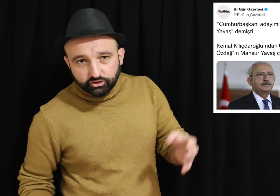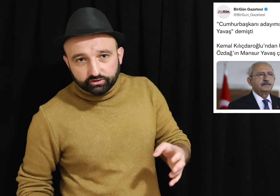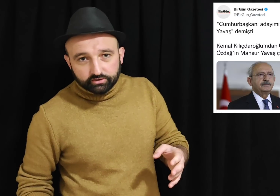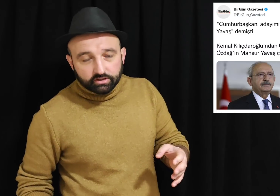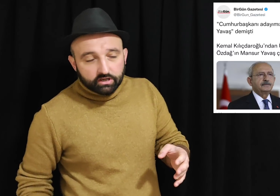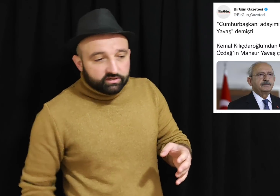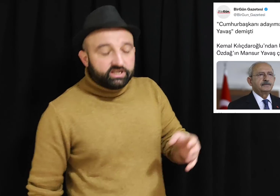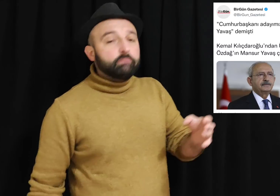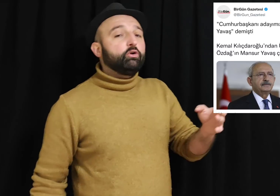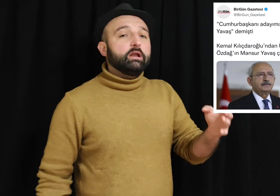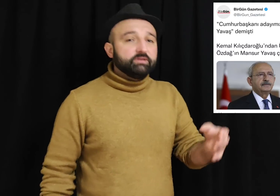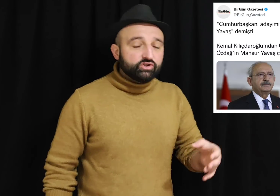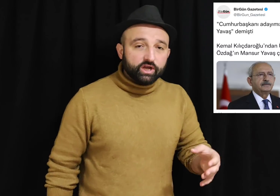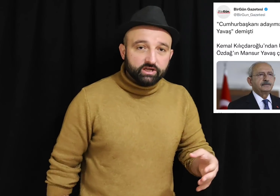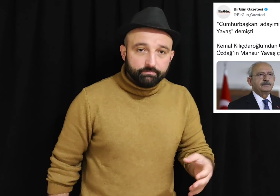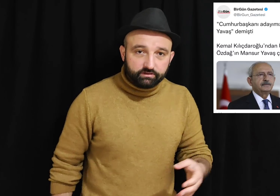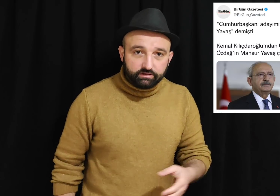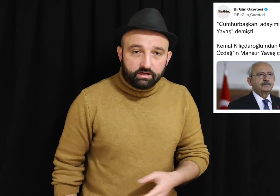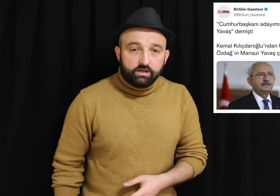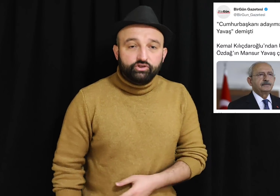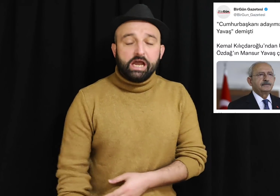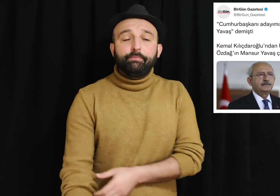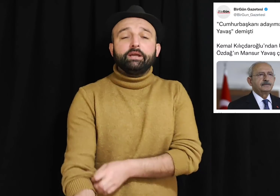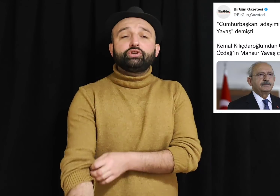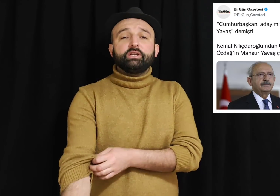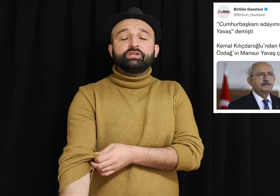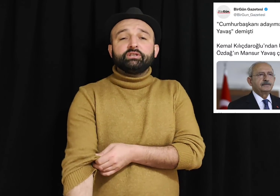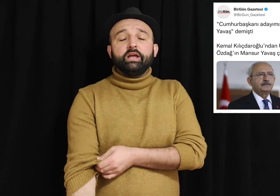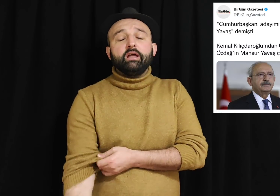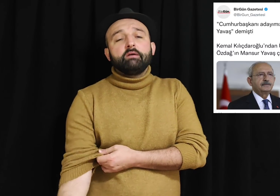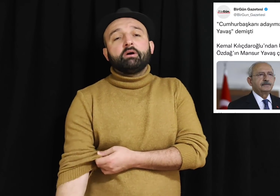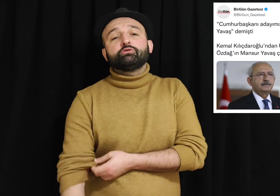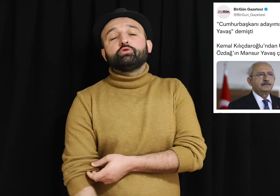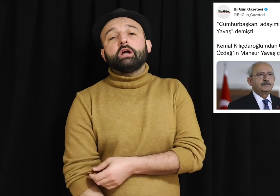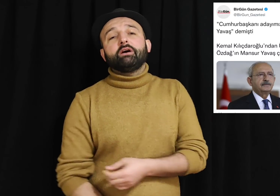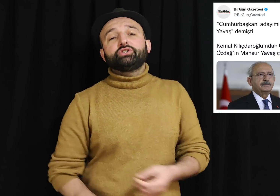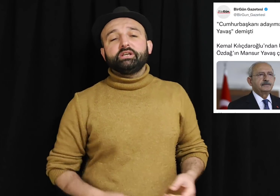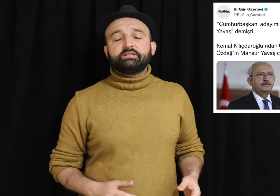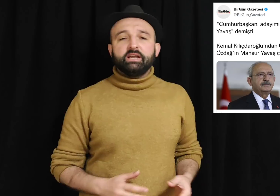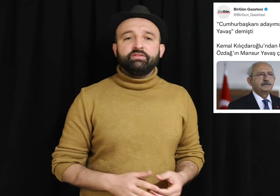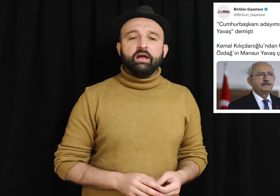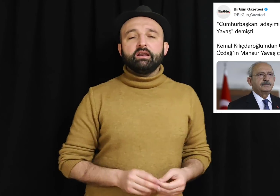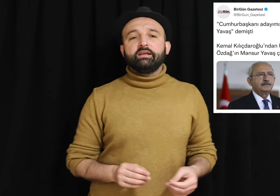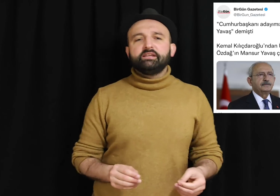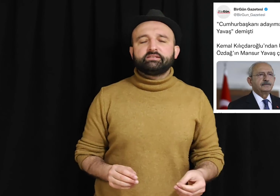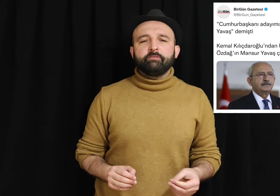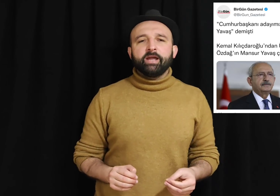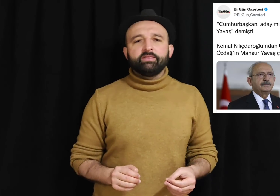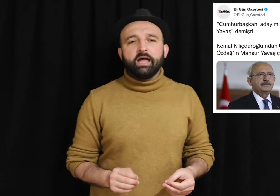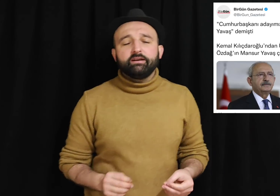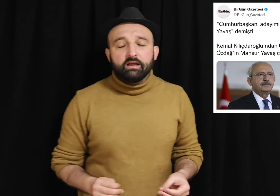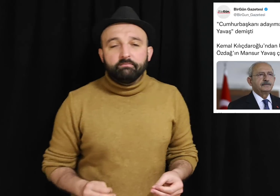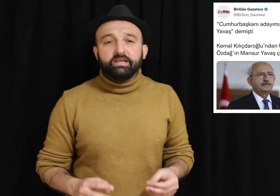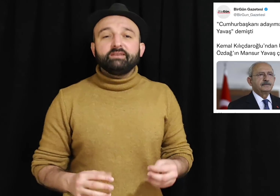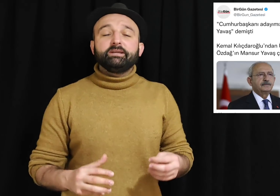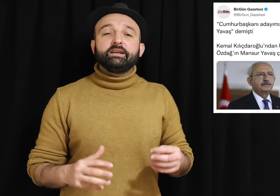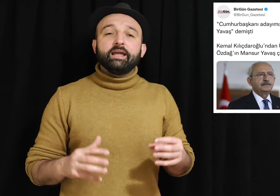çıktı? Niye böyle bir şey yaptı? CHP içerisinde Mansur Yavaş'ı isteyenlerle istemeyenler birbirine